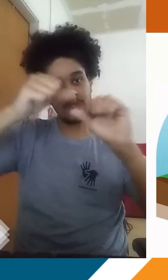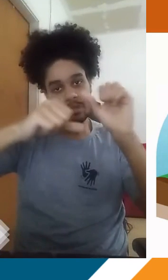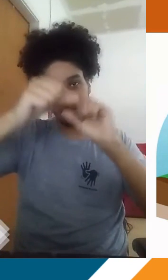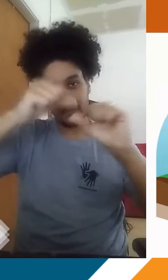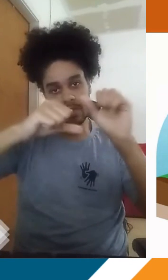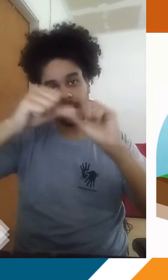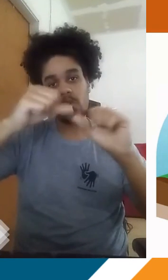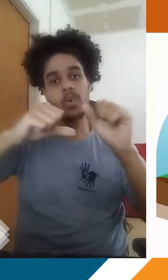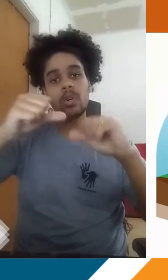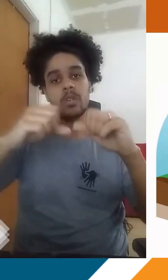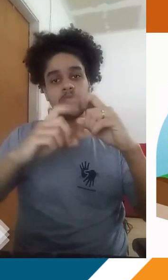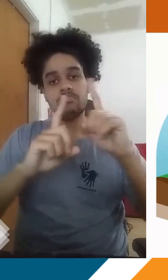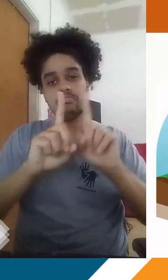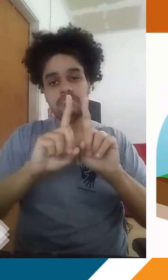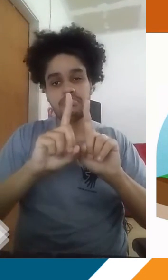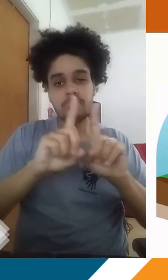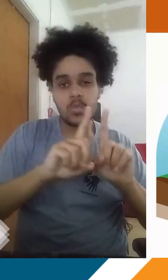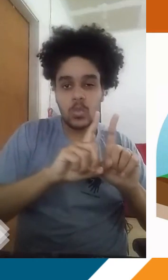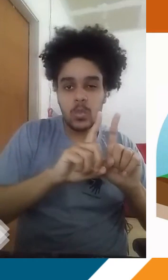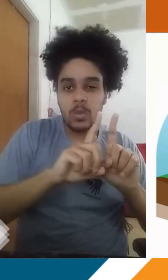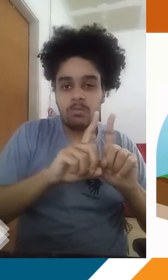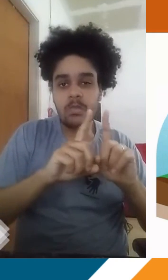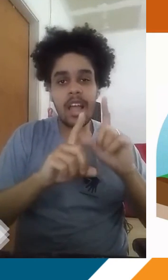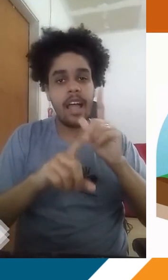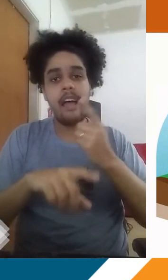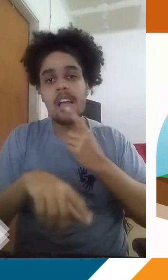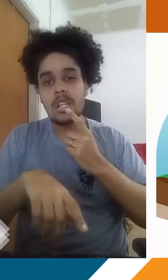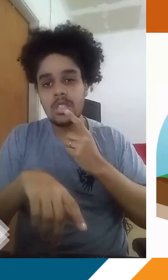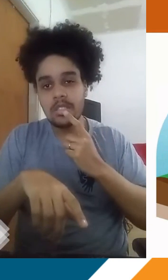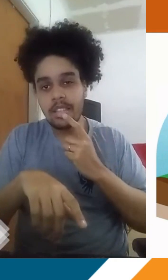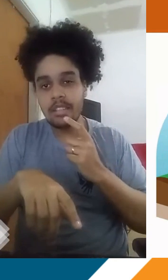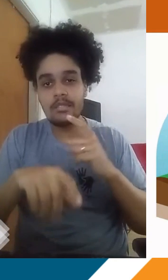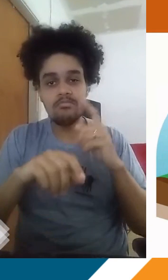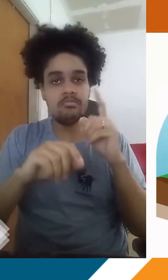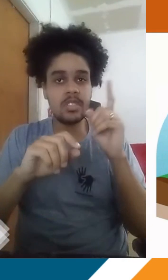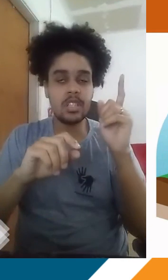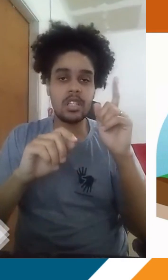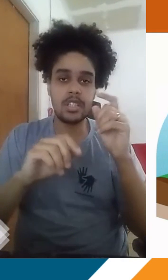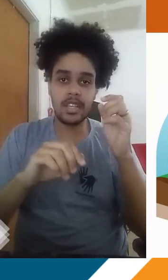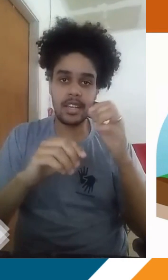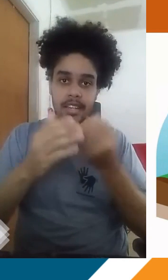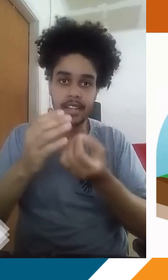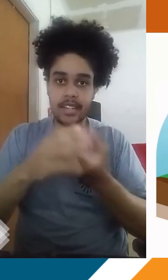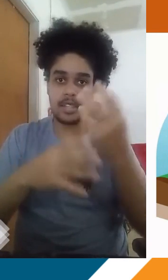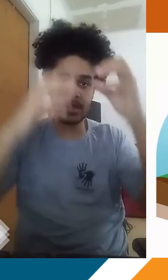podem acabar alterando o nível de acidez da água e quando ela se precipita, quando a gente tem a formação da chuva,